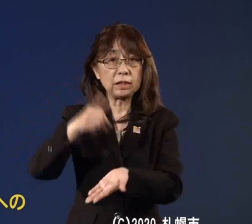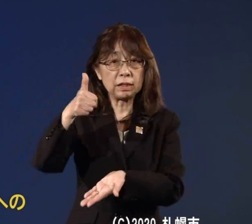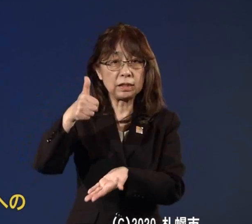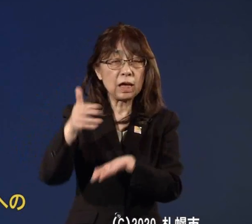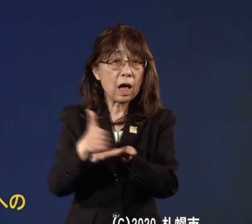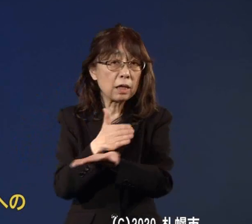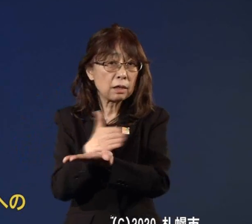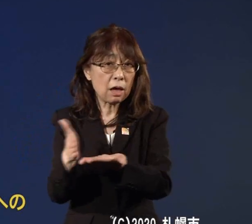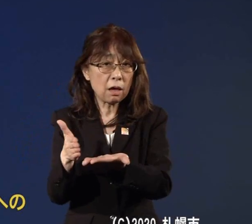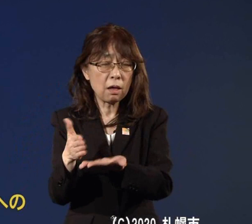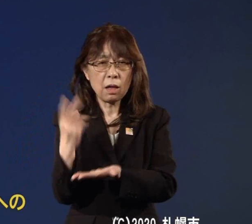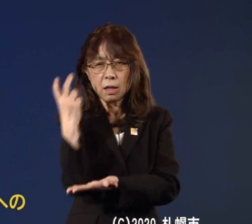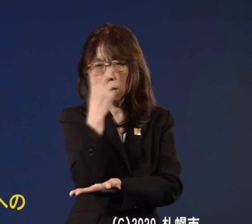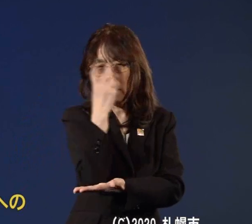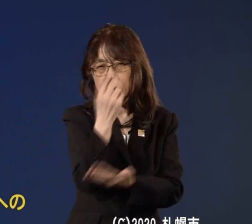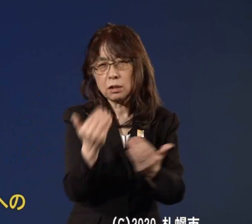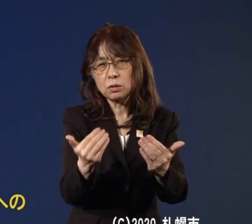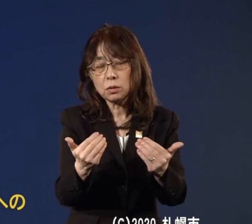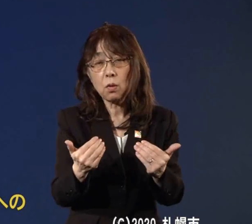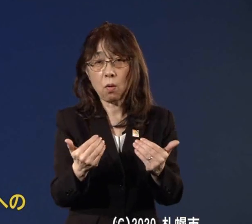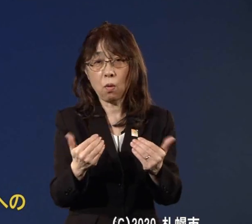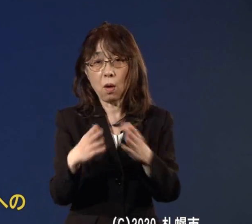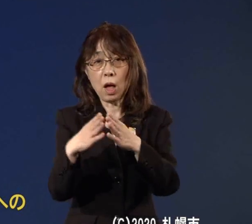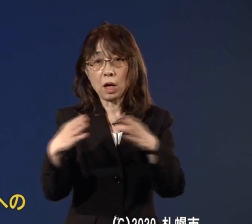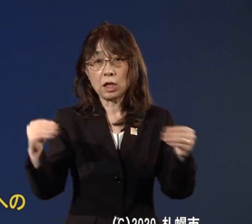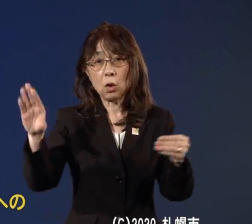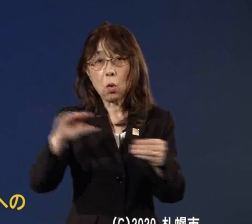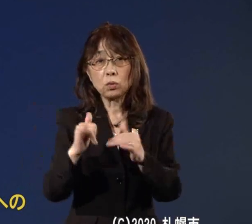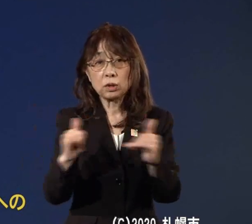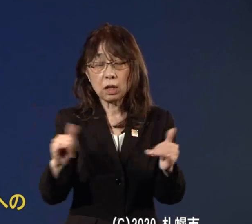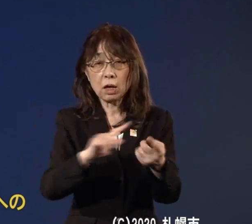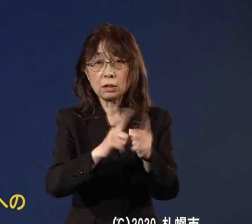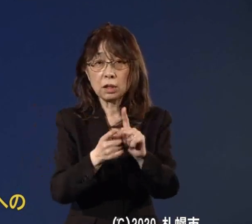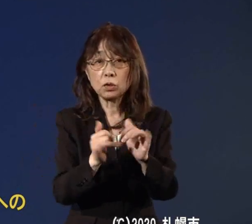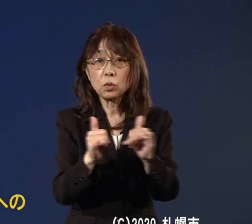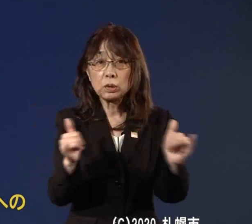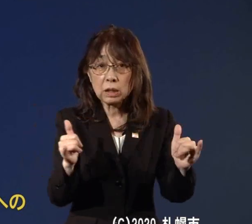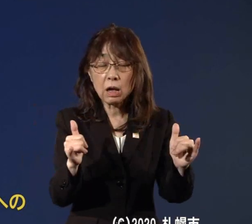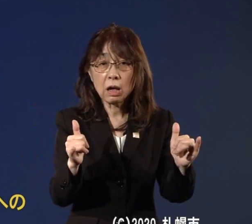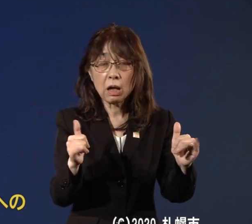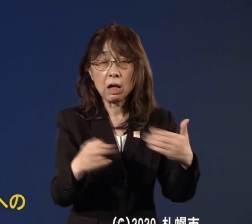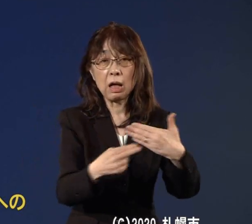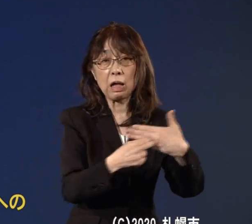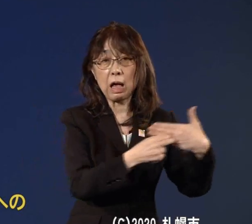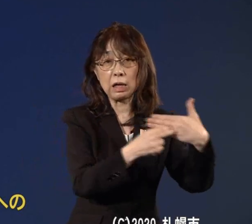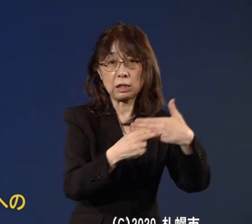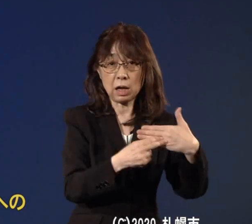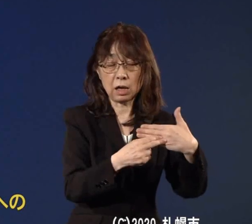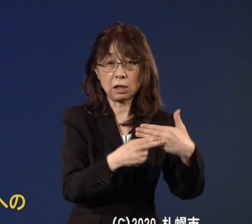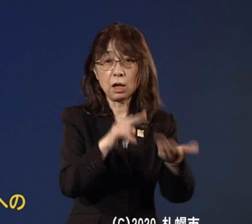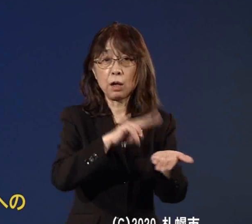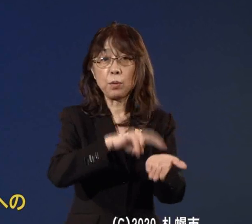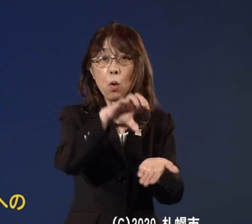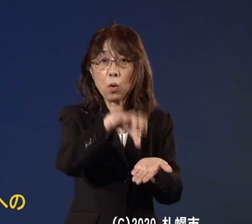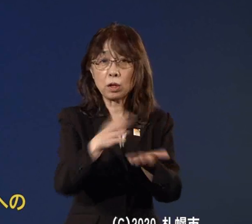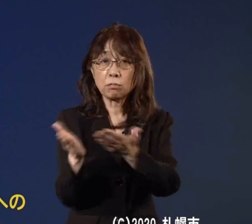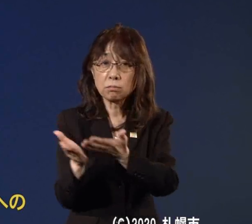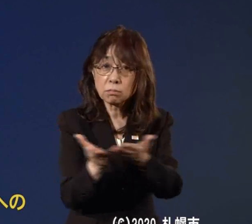が必要な方は帰国者接触者外来という病院に行っていただいて検体を